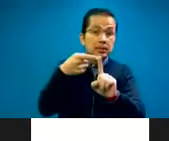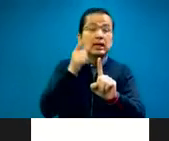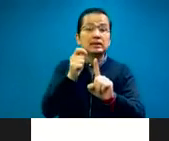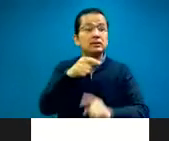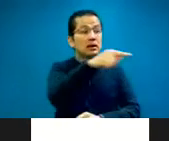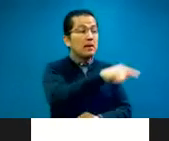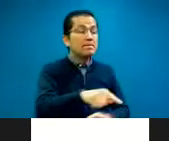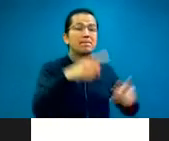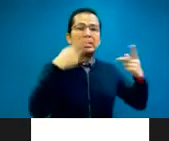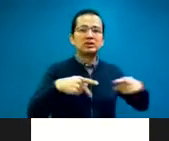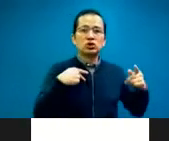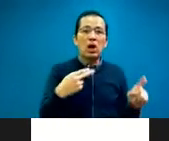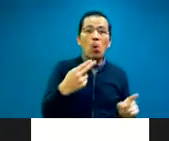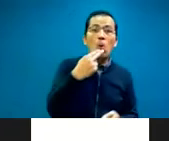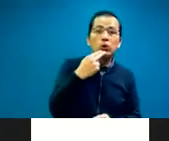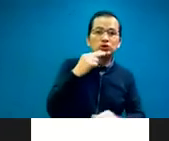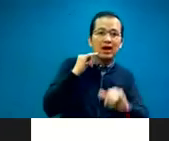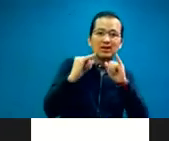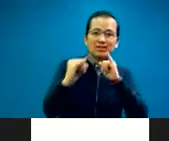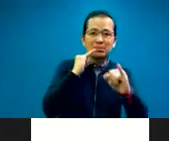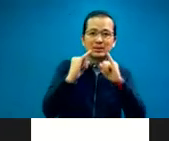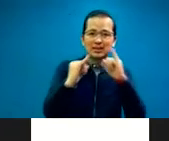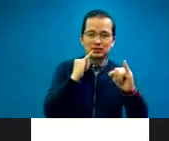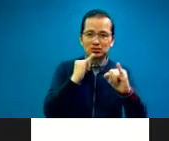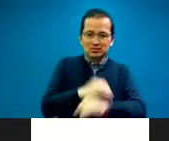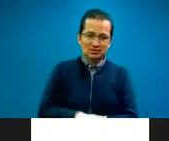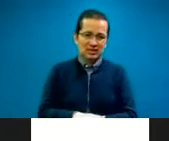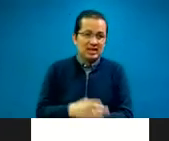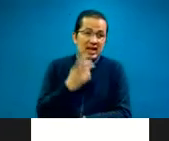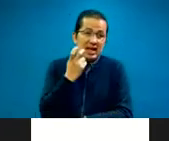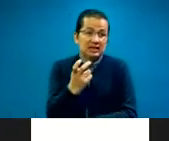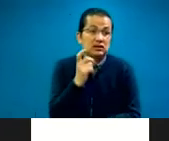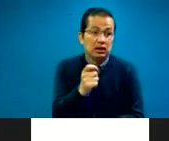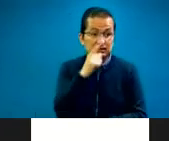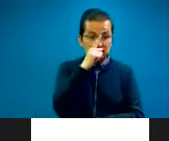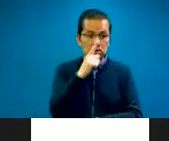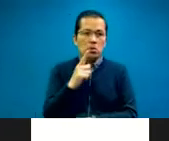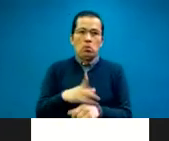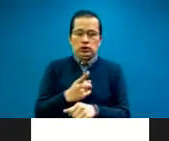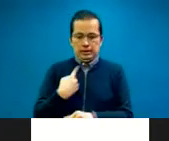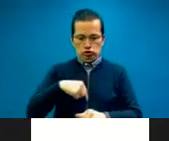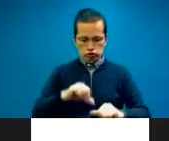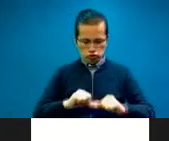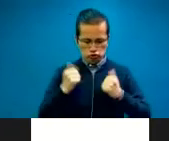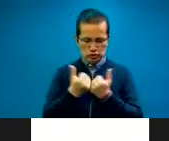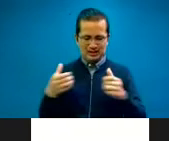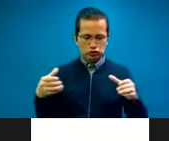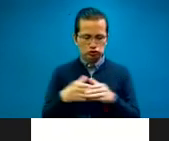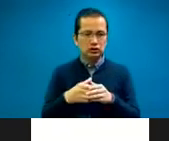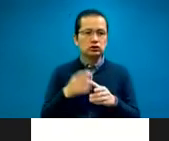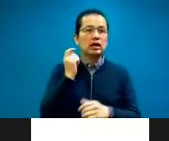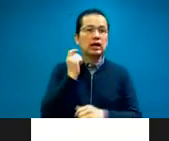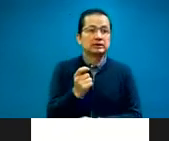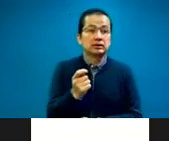El beneficio público. Digamos como una beneficencia, porque de hecho la asociación es una